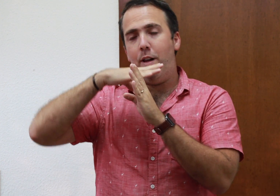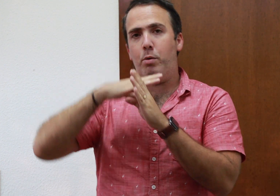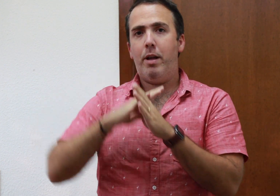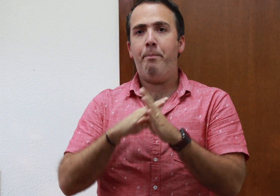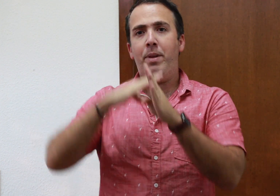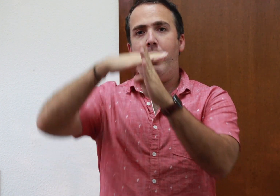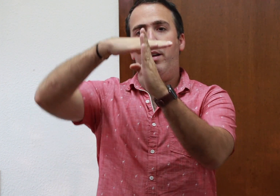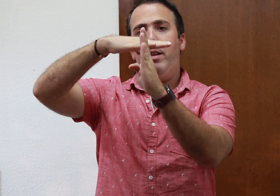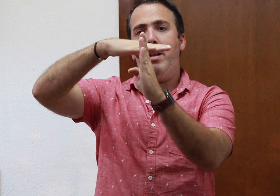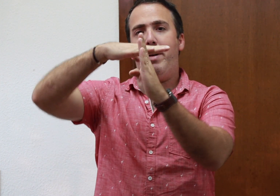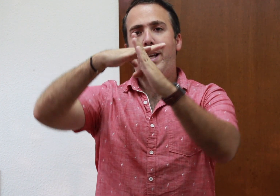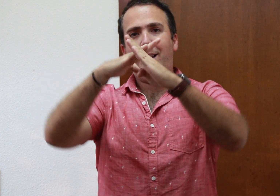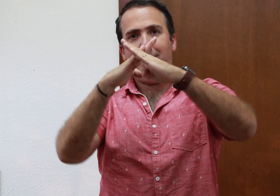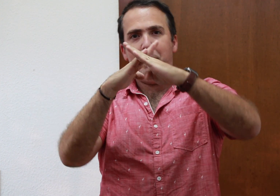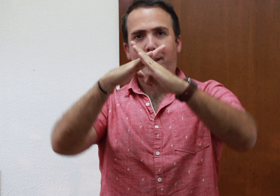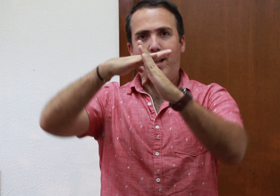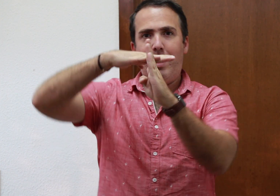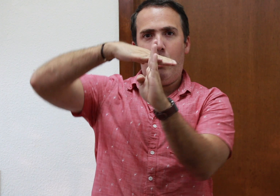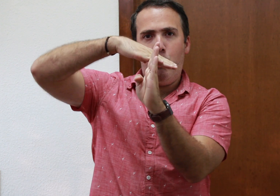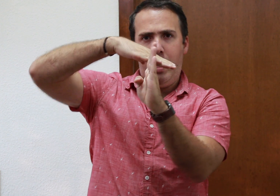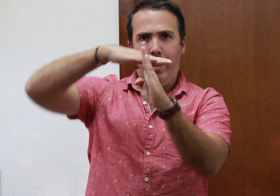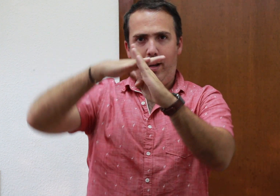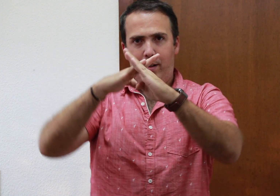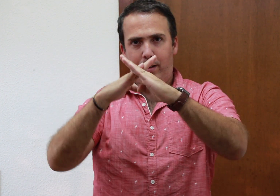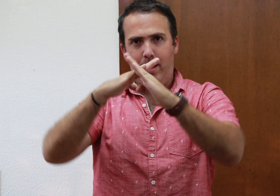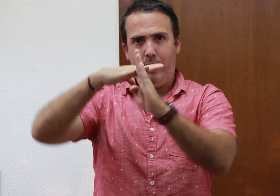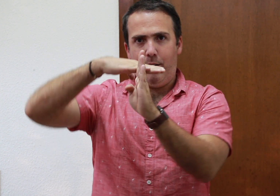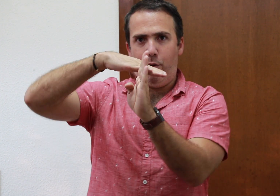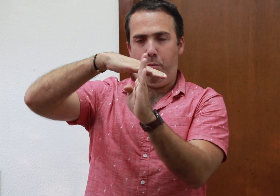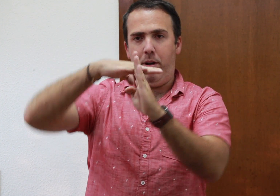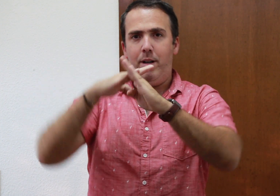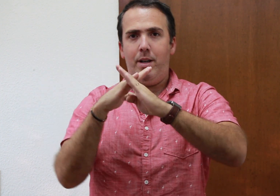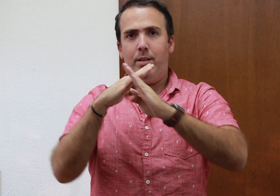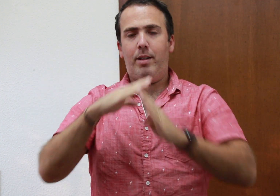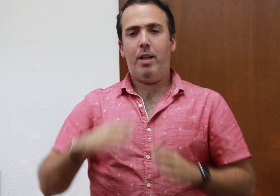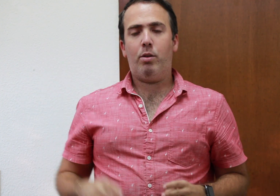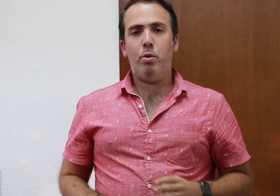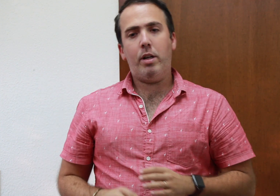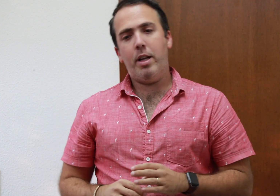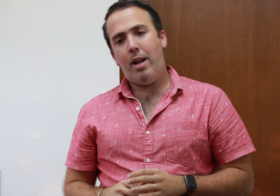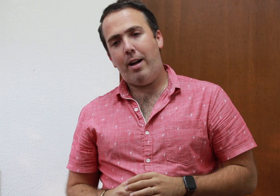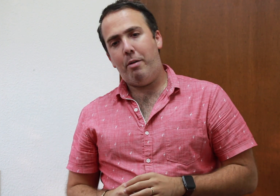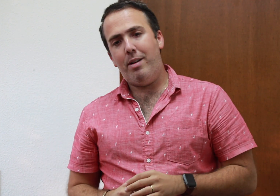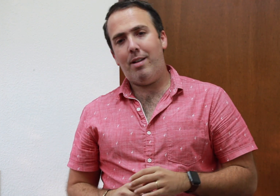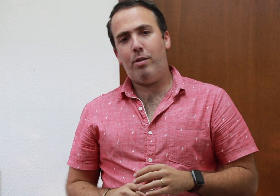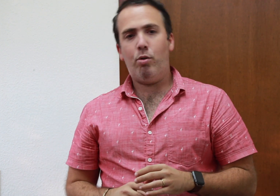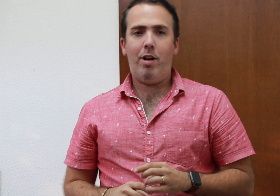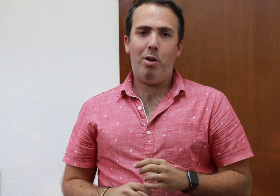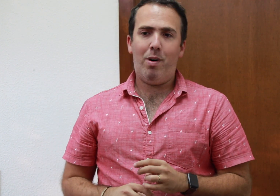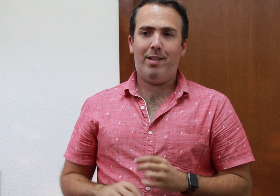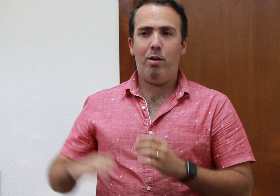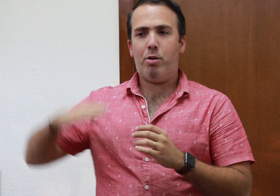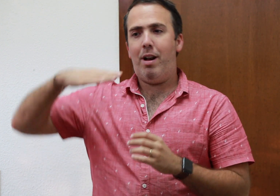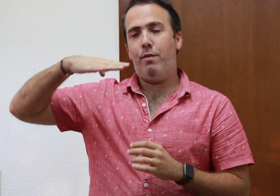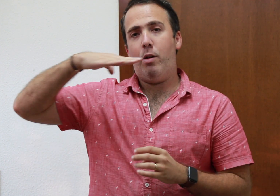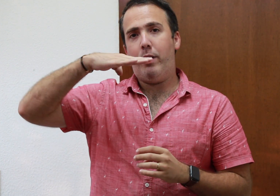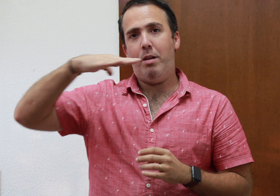flauta, de manera que se mantenga un eje de esta forma. Si tú inclinas la cabeza hacia un lado o hacia el otro y la flauta la